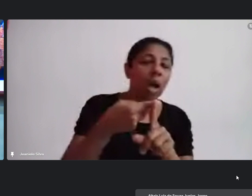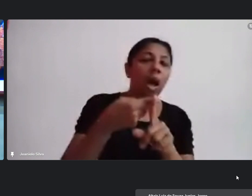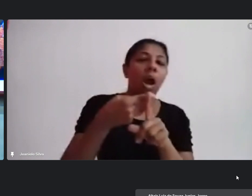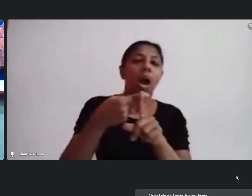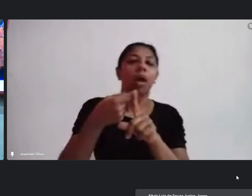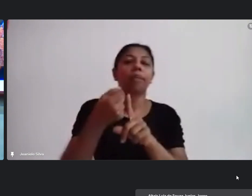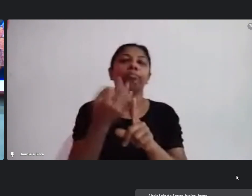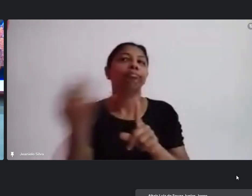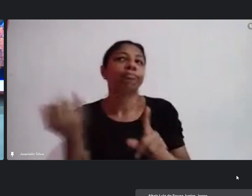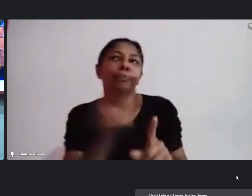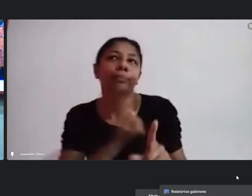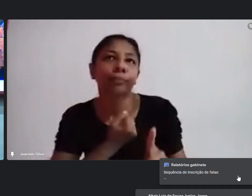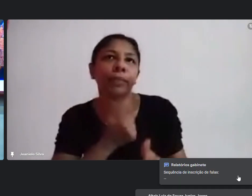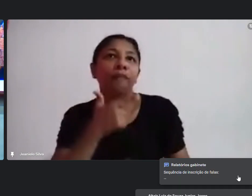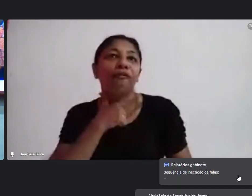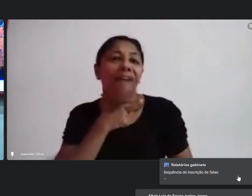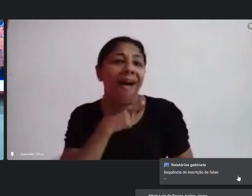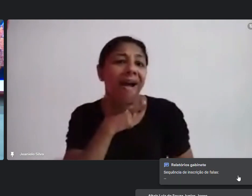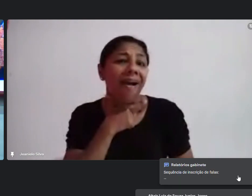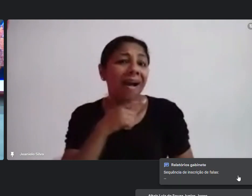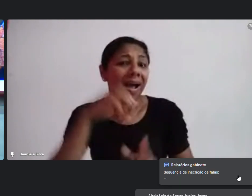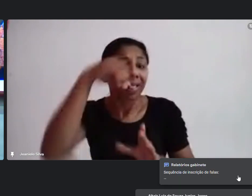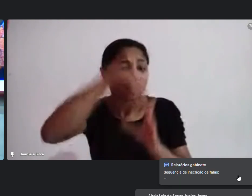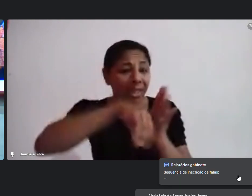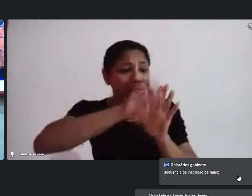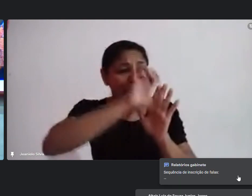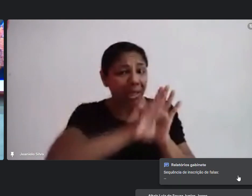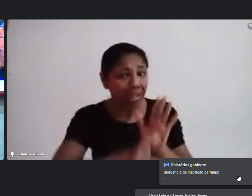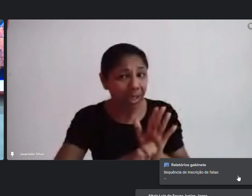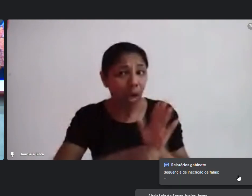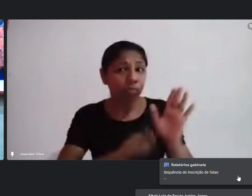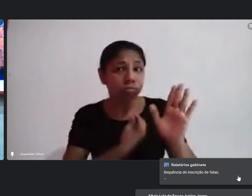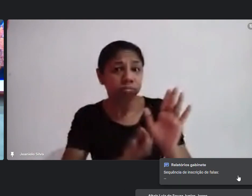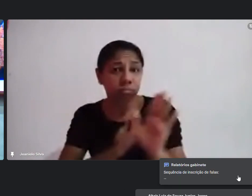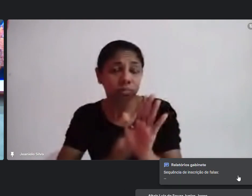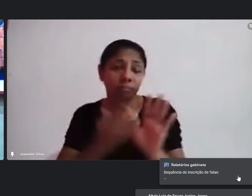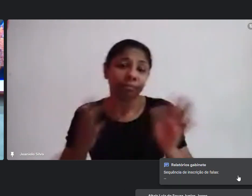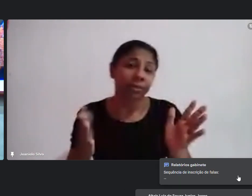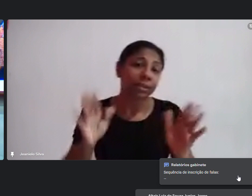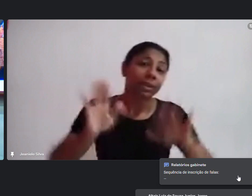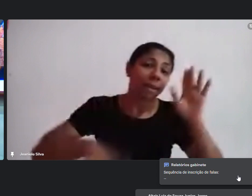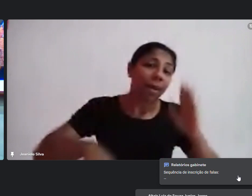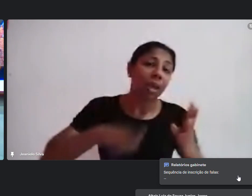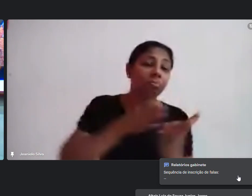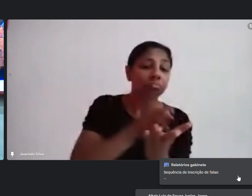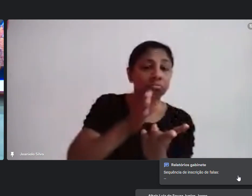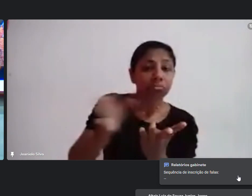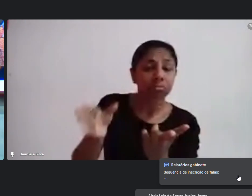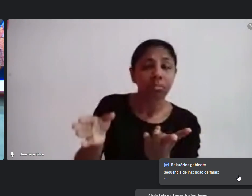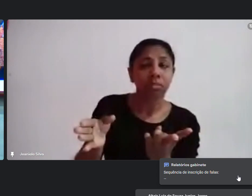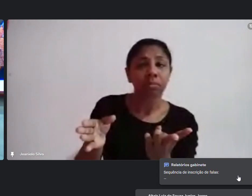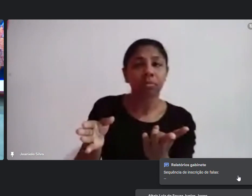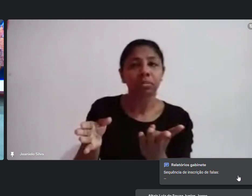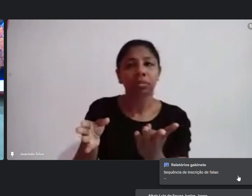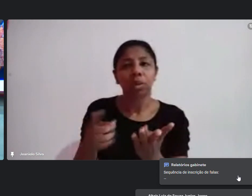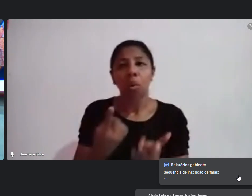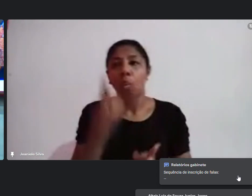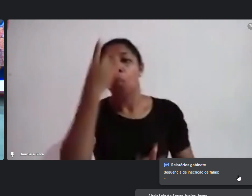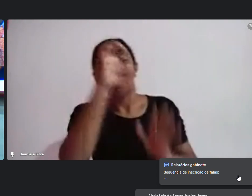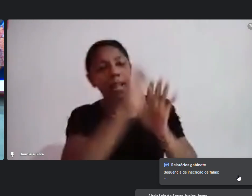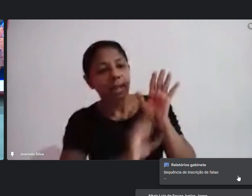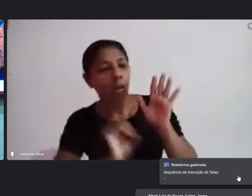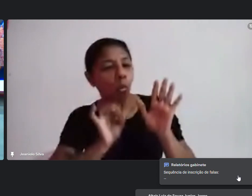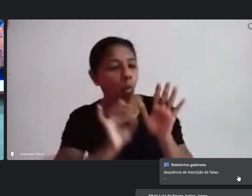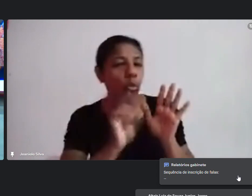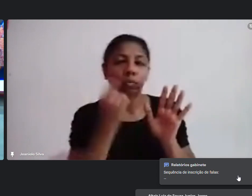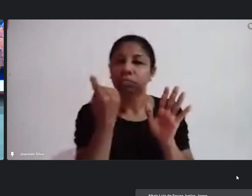os editais existentes porque é isso a narrativa pode vir em diversos meios não precisa vir segmentada num só edital através de um único caminho